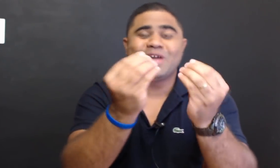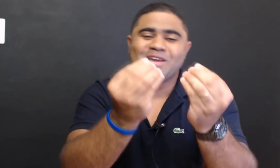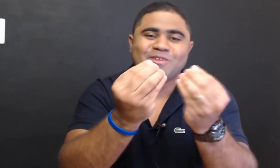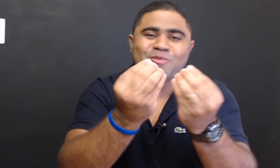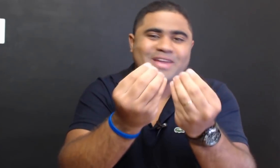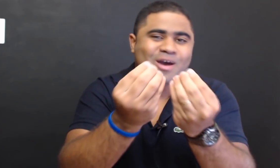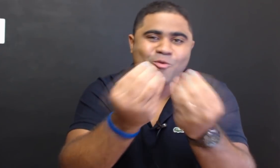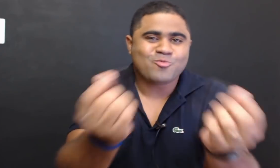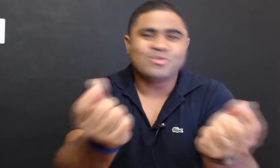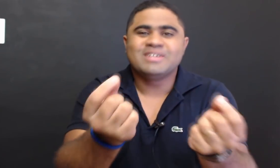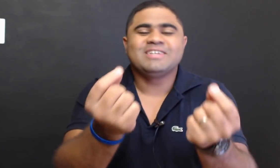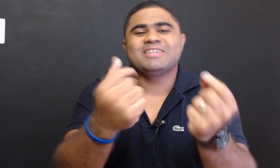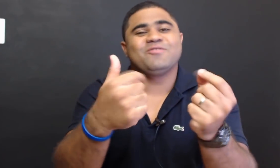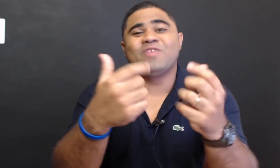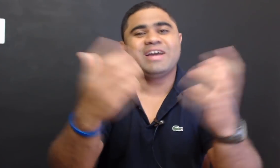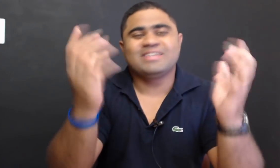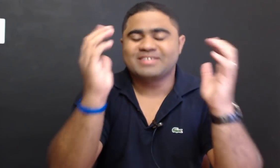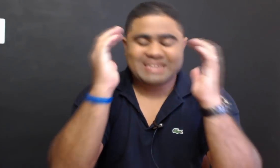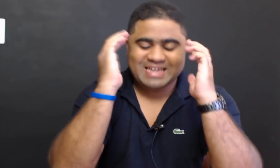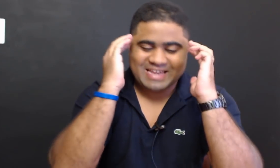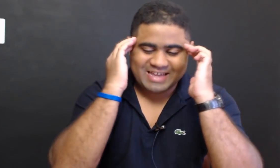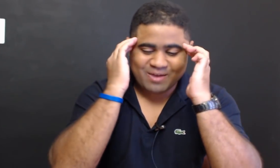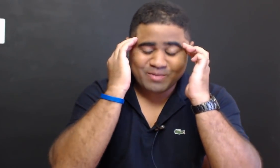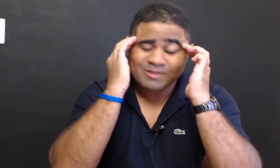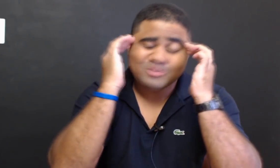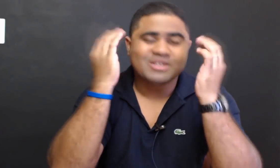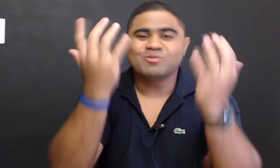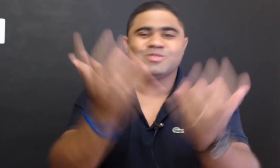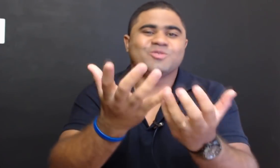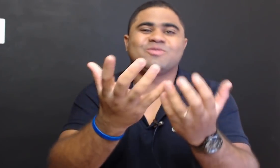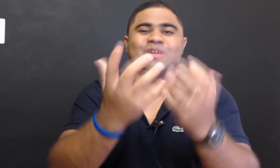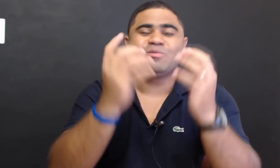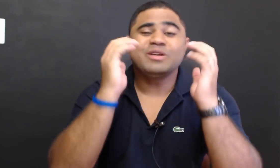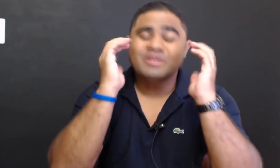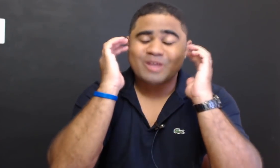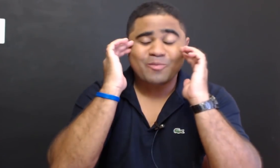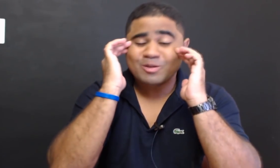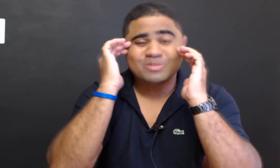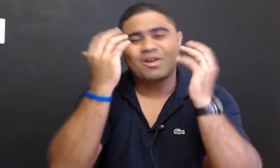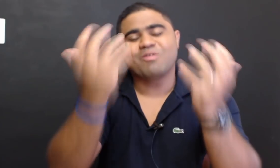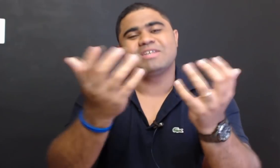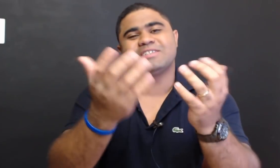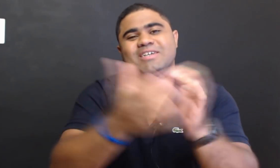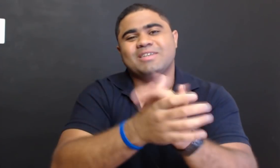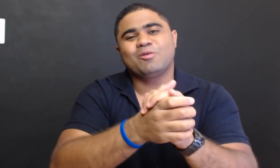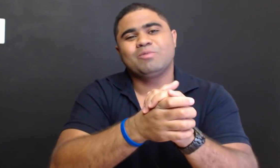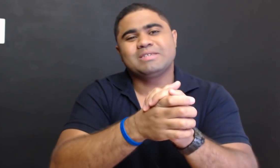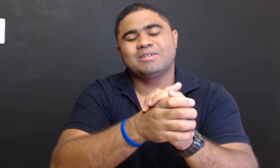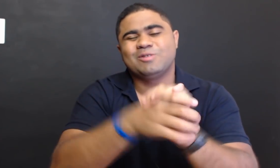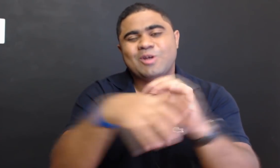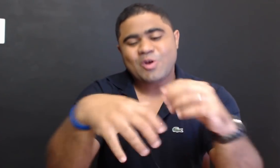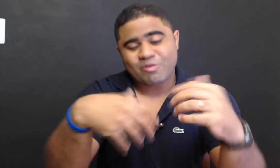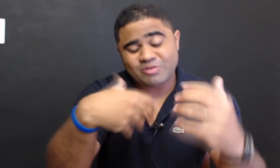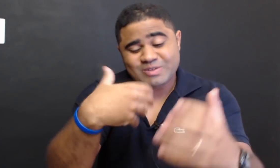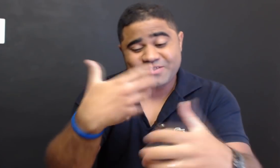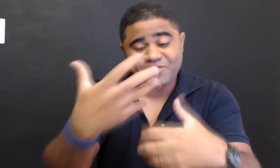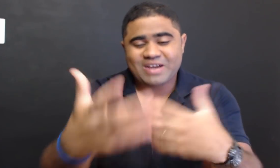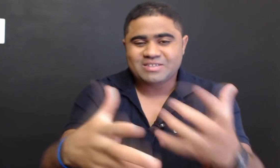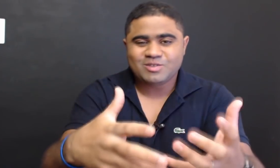não é algo que vai, é uma ilusão isso. É uma ilusão você achar que está economizando. Quando você faz